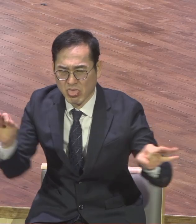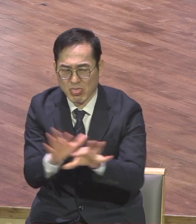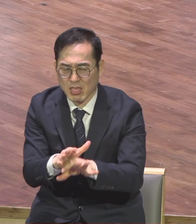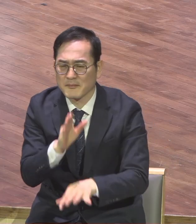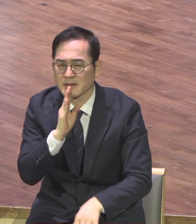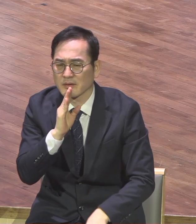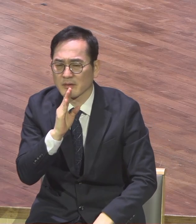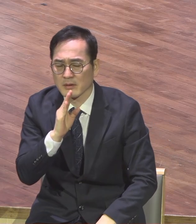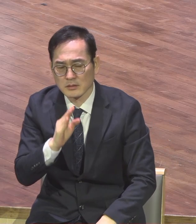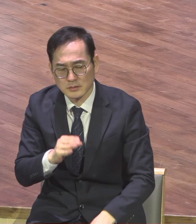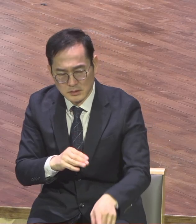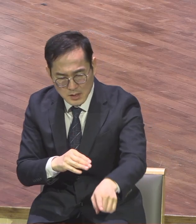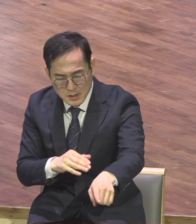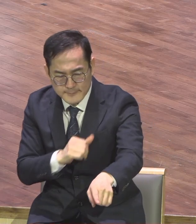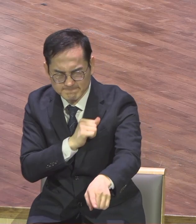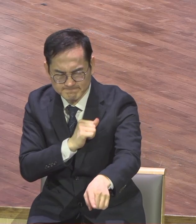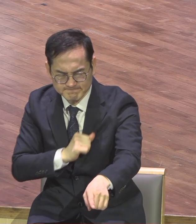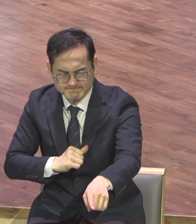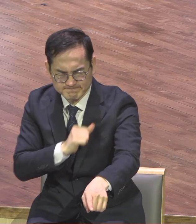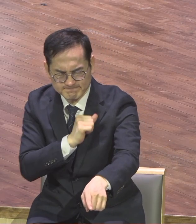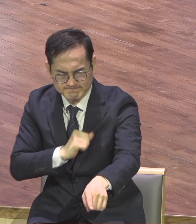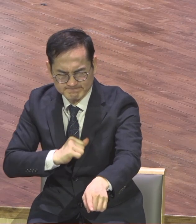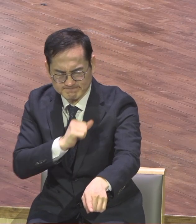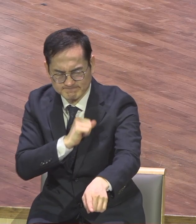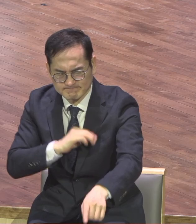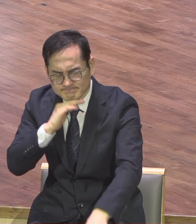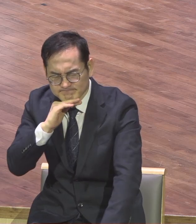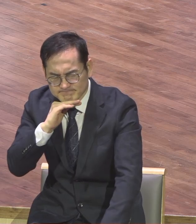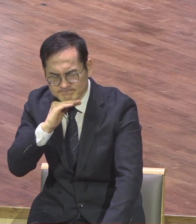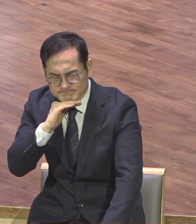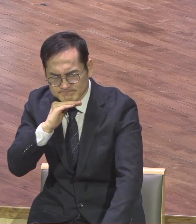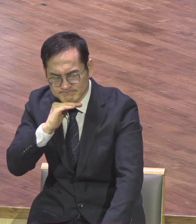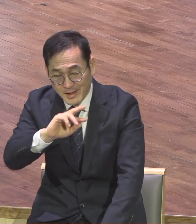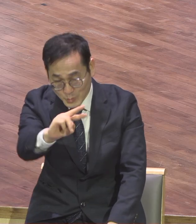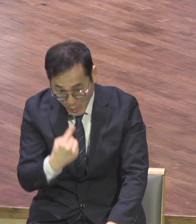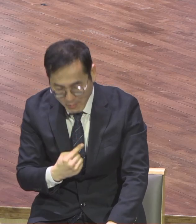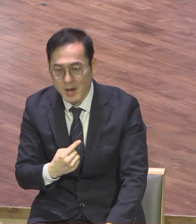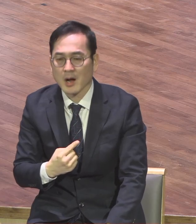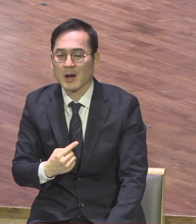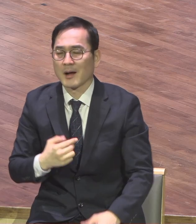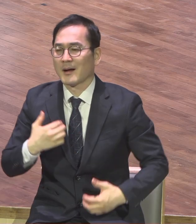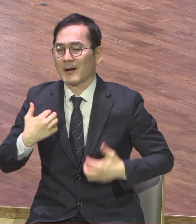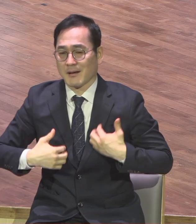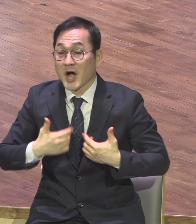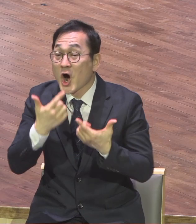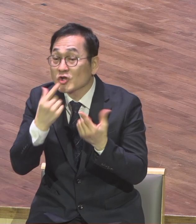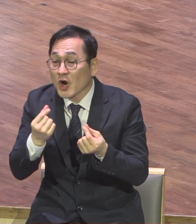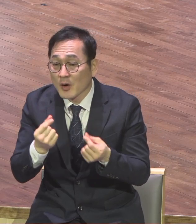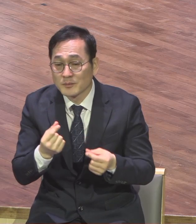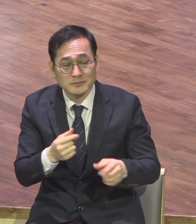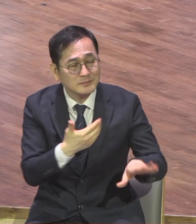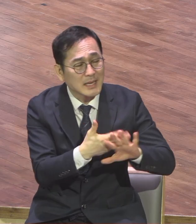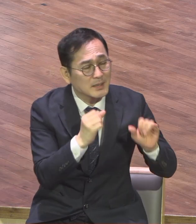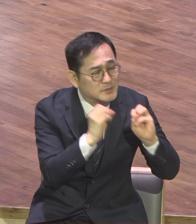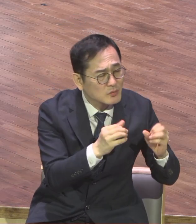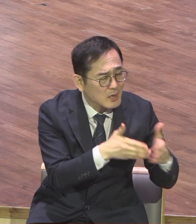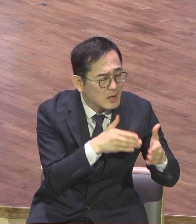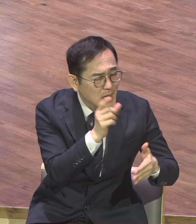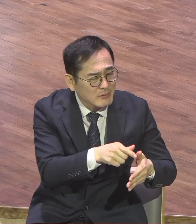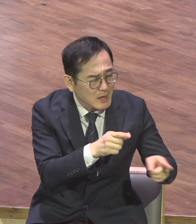되어질 때까지 오래 참고 기다려야 됩니다 기다리세요 마지막 네 번째 사람 가운데